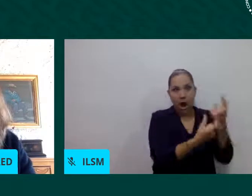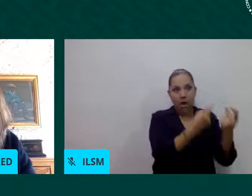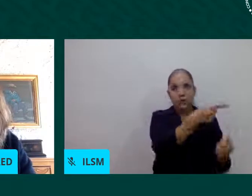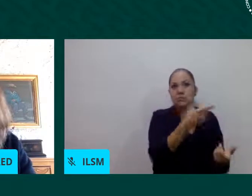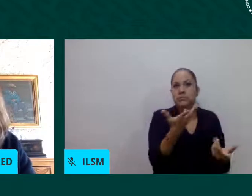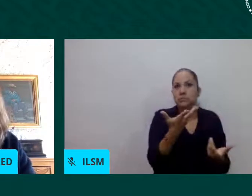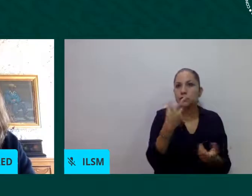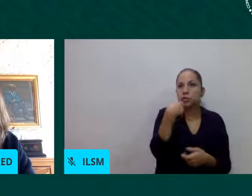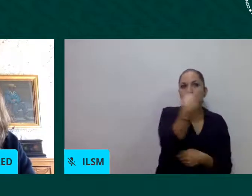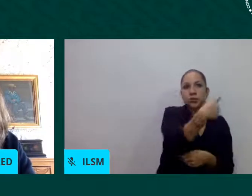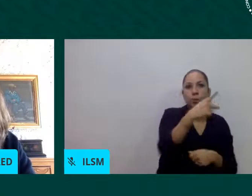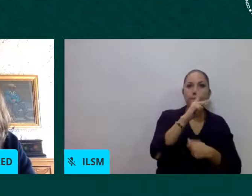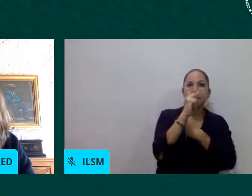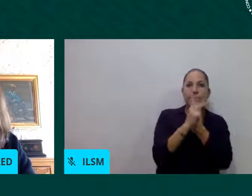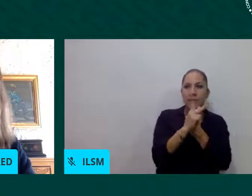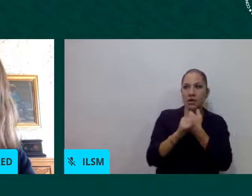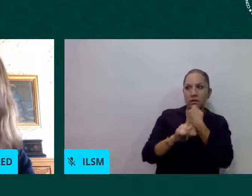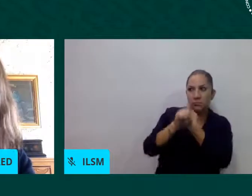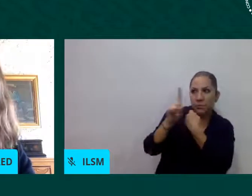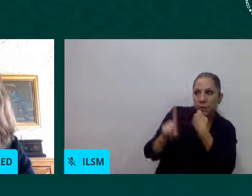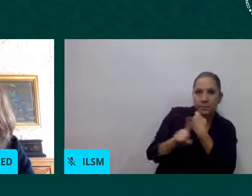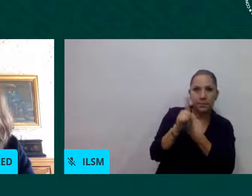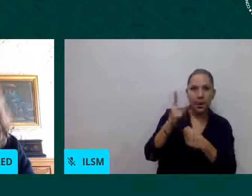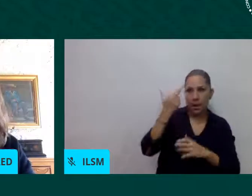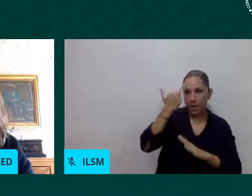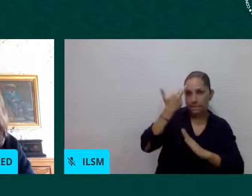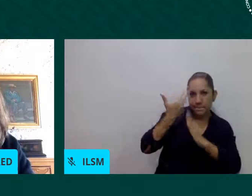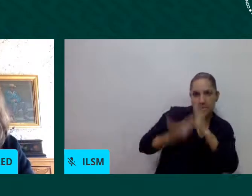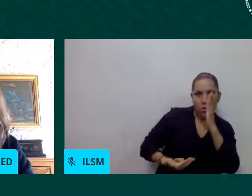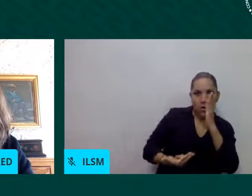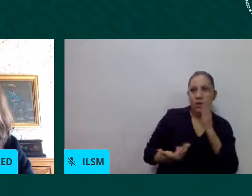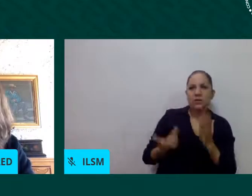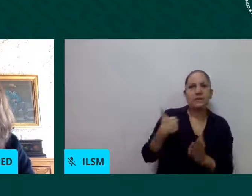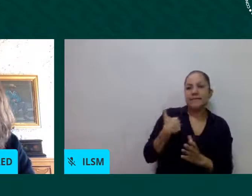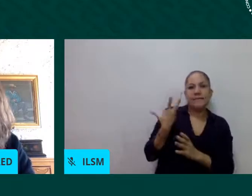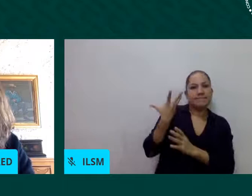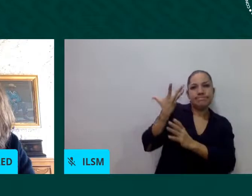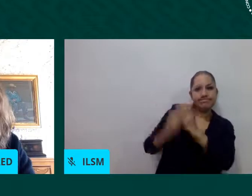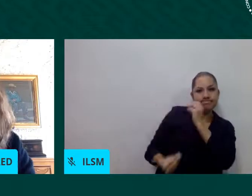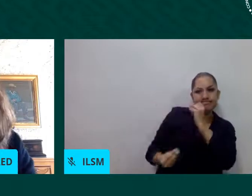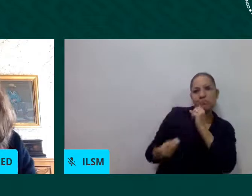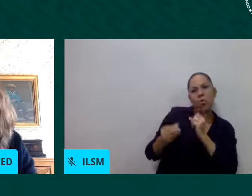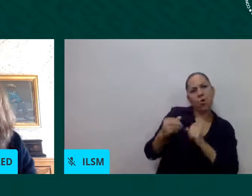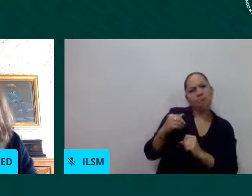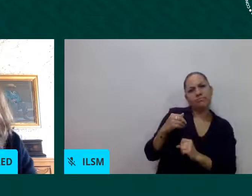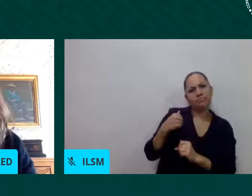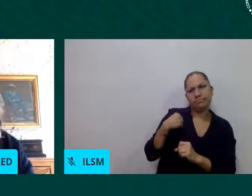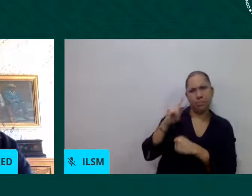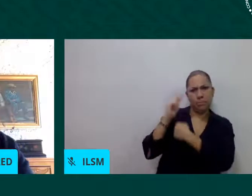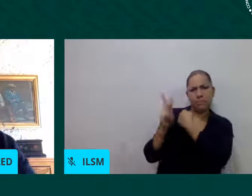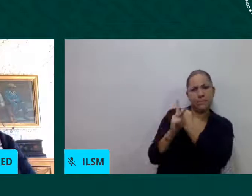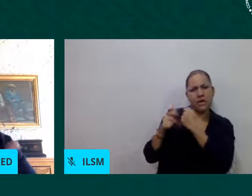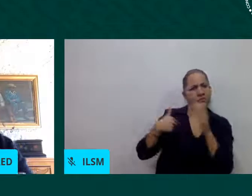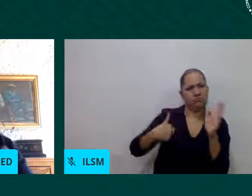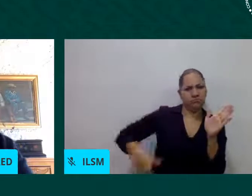son estigmatizadas y son violentadas a su paso por nuestro país por nuestra ciudad y bueno pues justamente este es el trabajo que